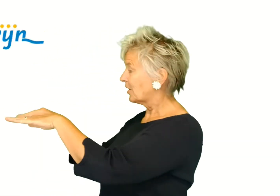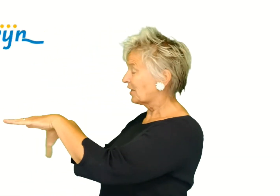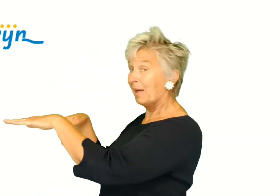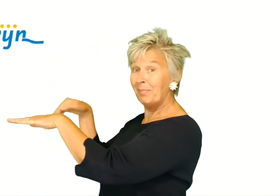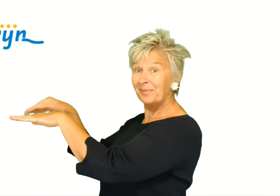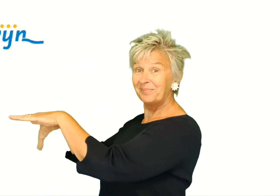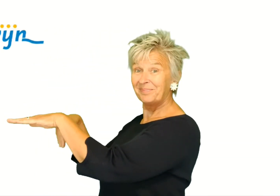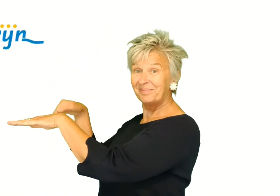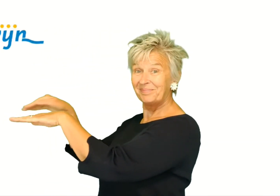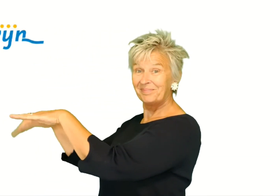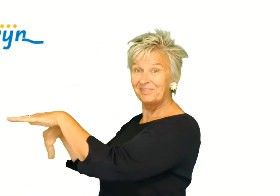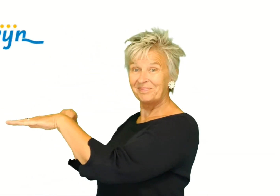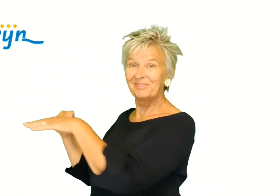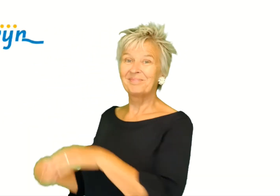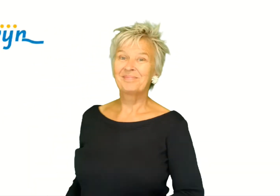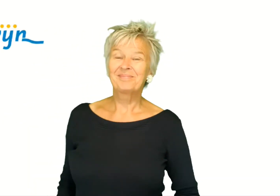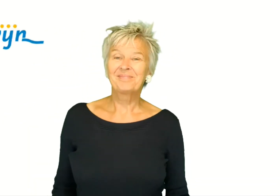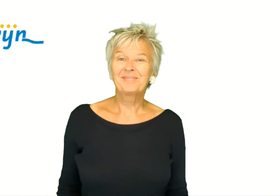Step.